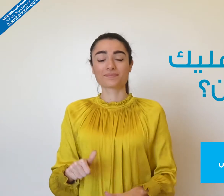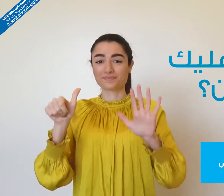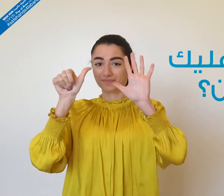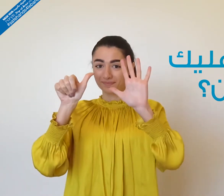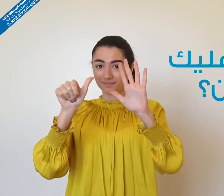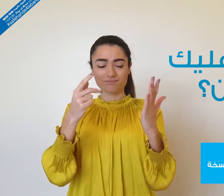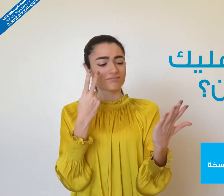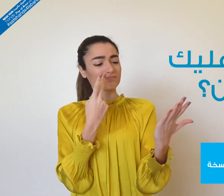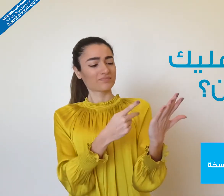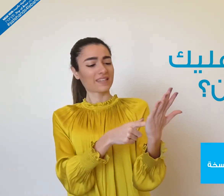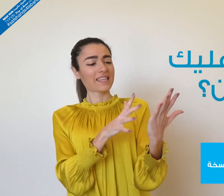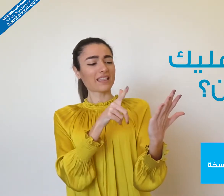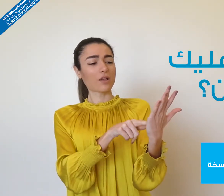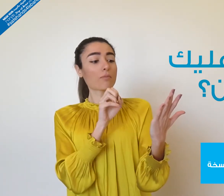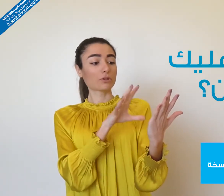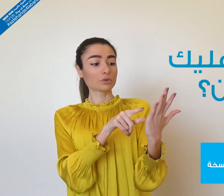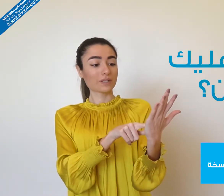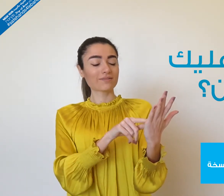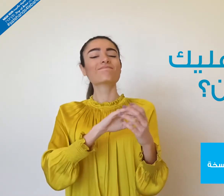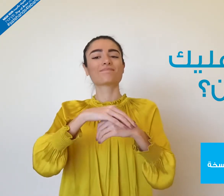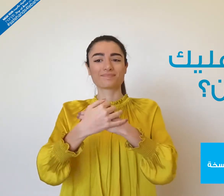عندما تكون الأيدي متسخة